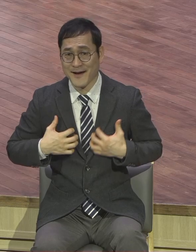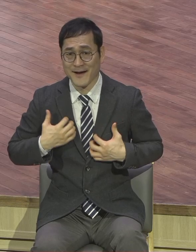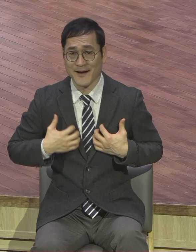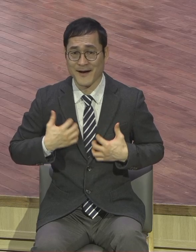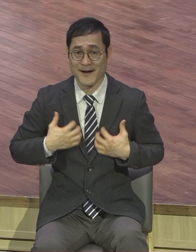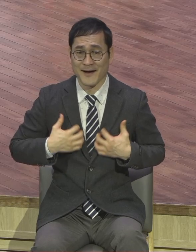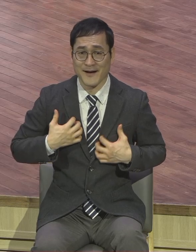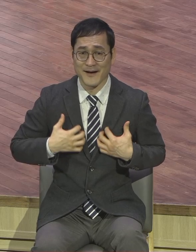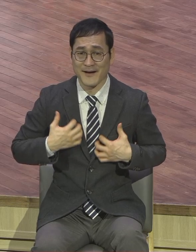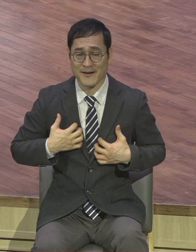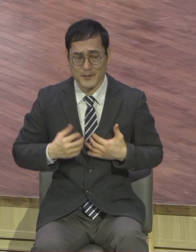내가 아무 감동이 없는데